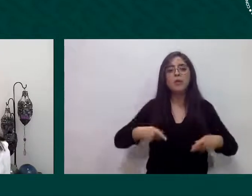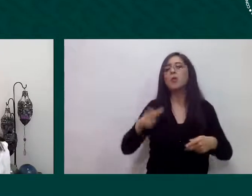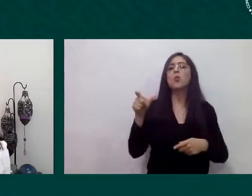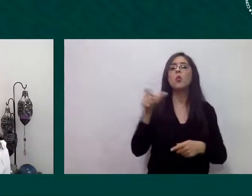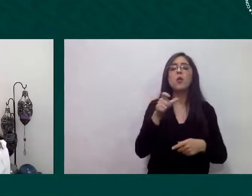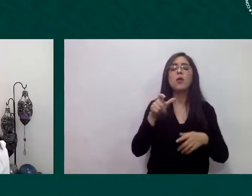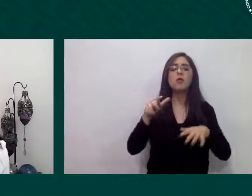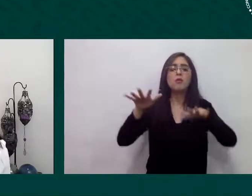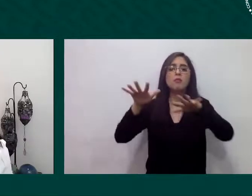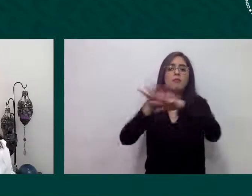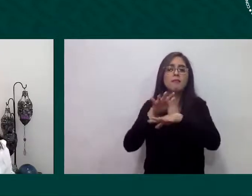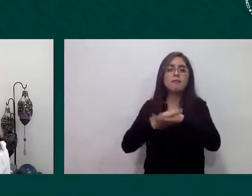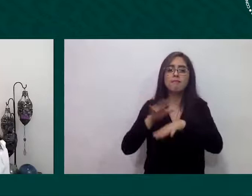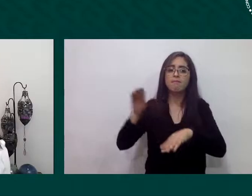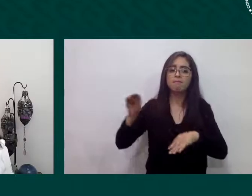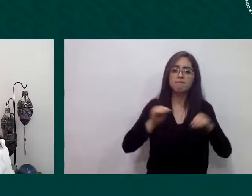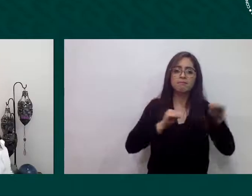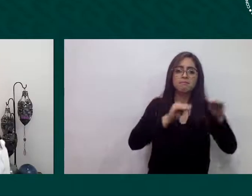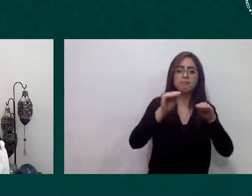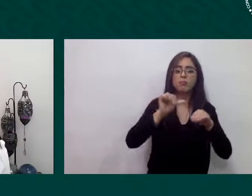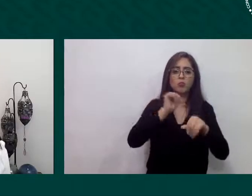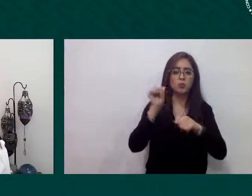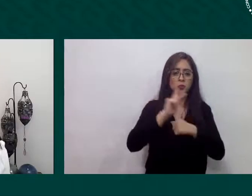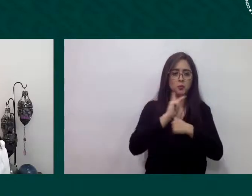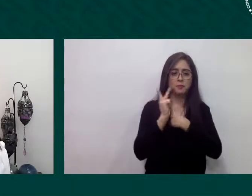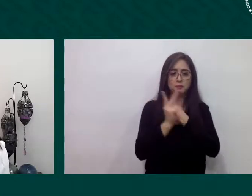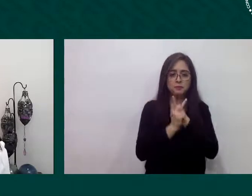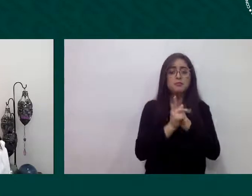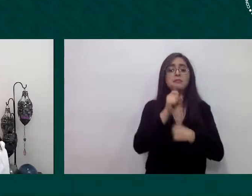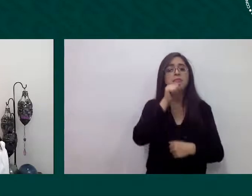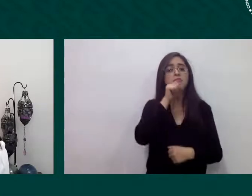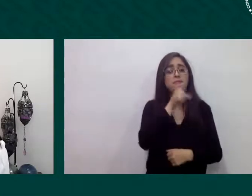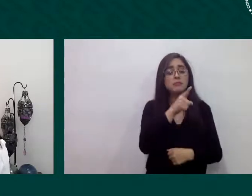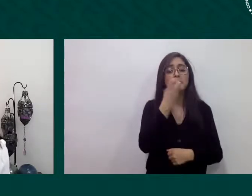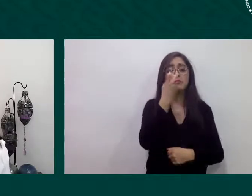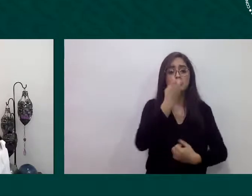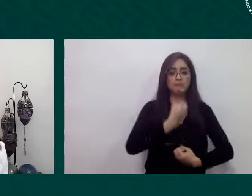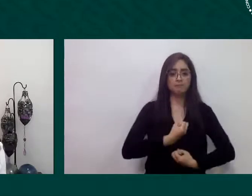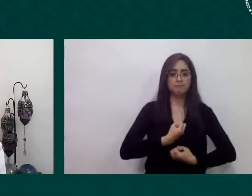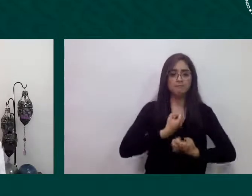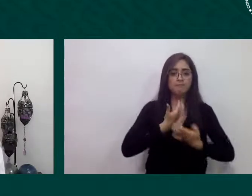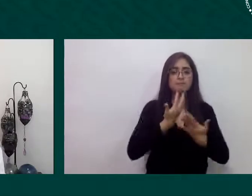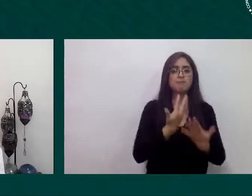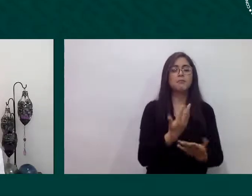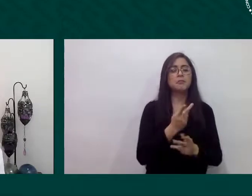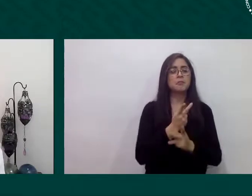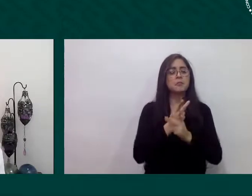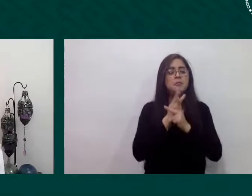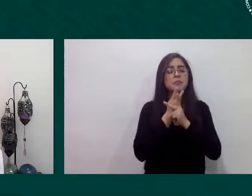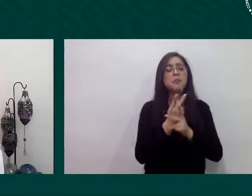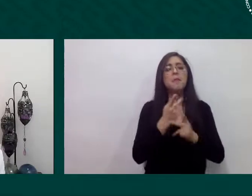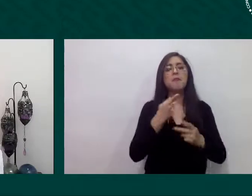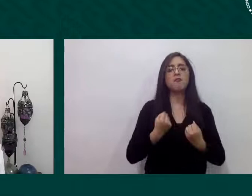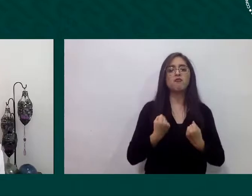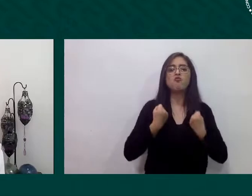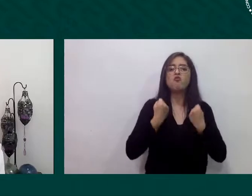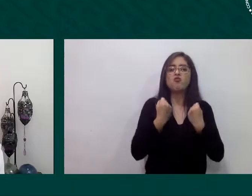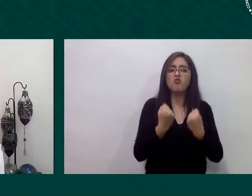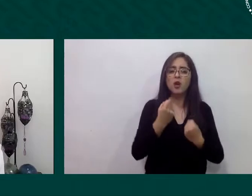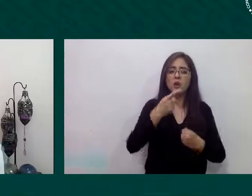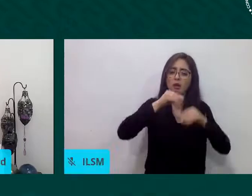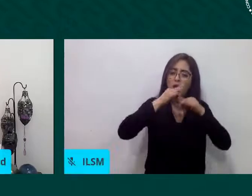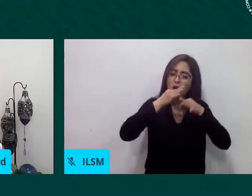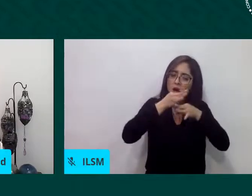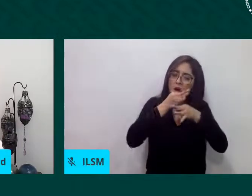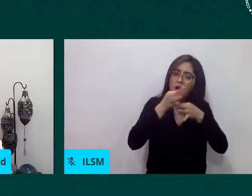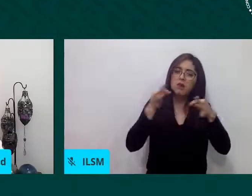mensajes de resiliencia de esperanza y de fortaleza que todos los días nos dan a pesar de un escenario tan adverso que